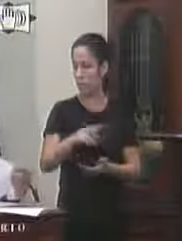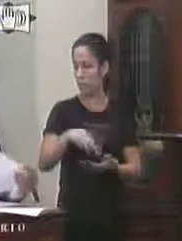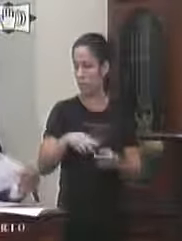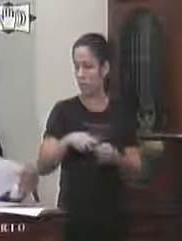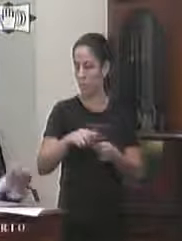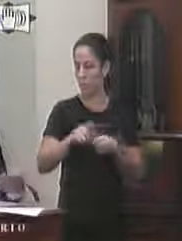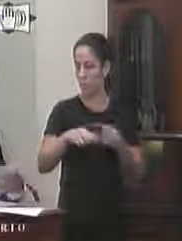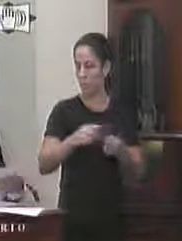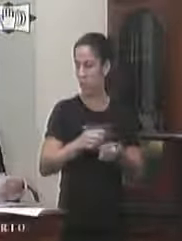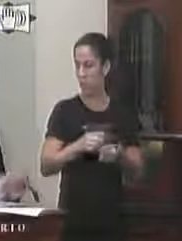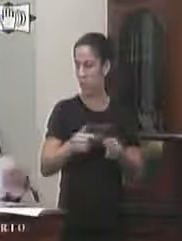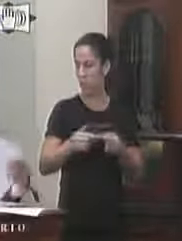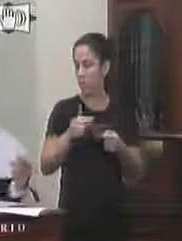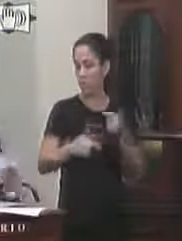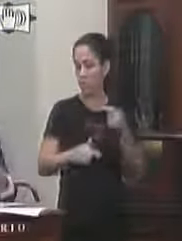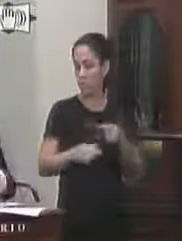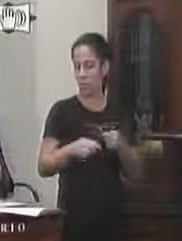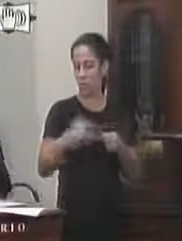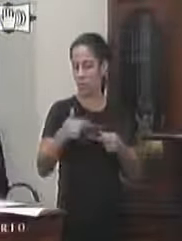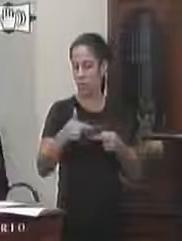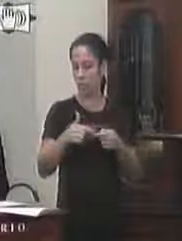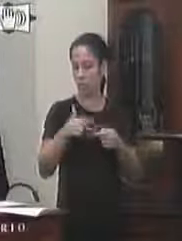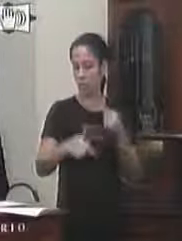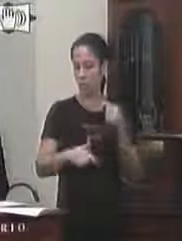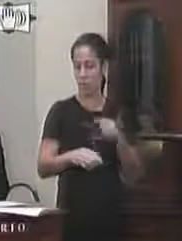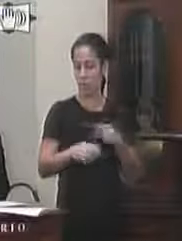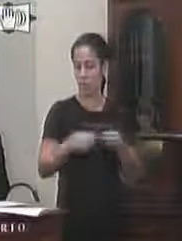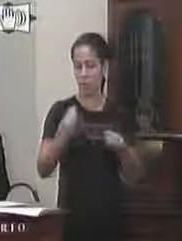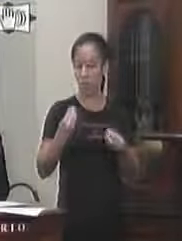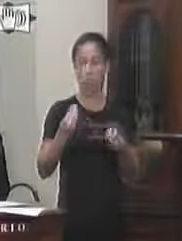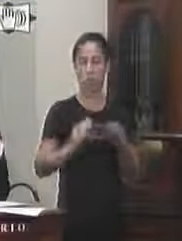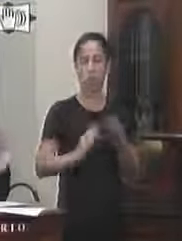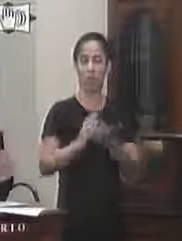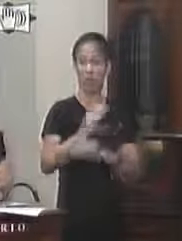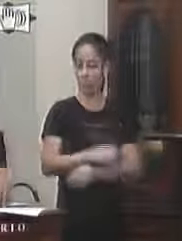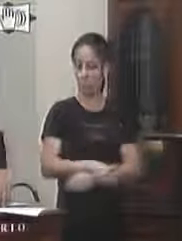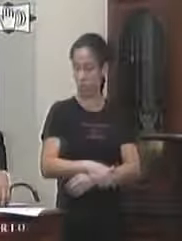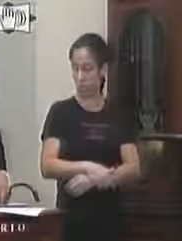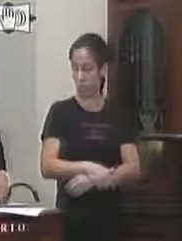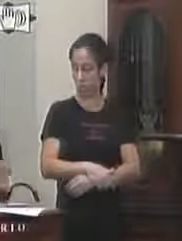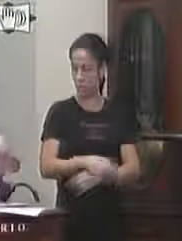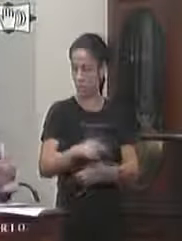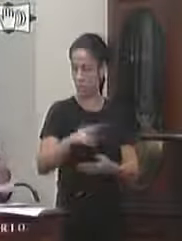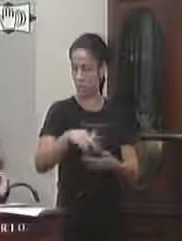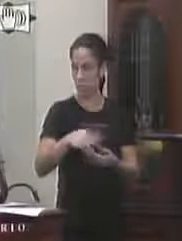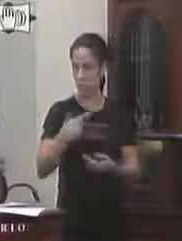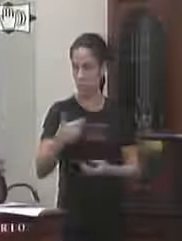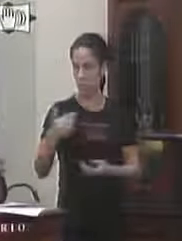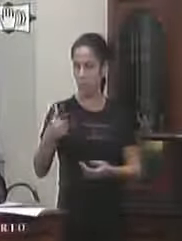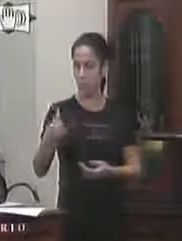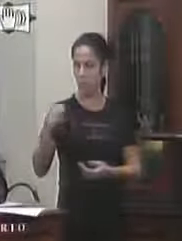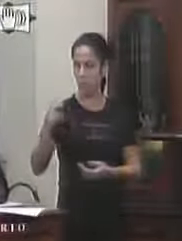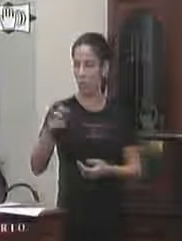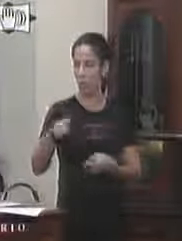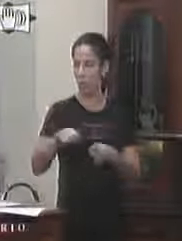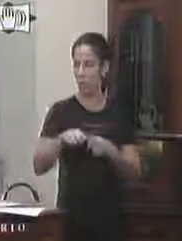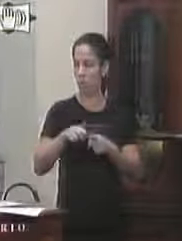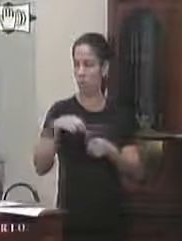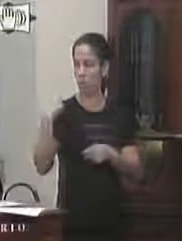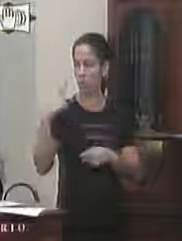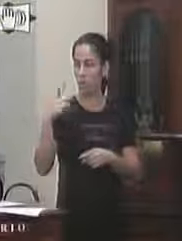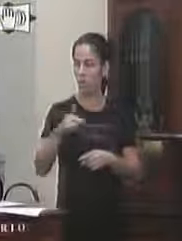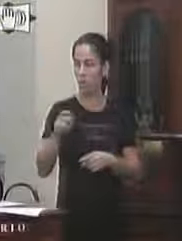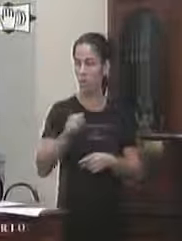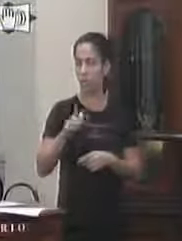o novo colega encontra sem discussão não tendo quem queira discutir aprova requerimento 265 também do vereador